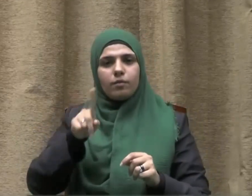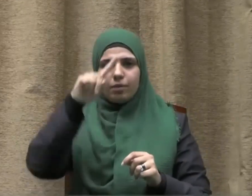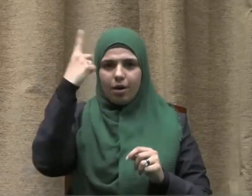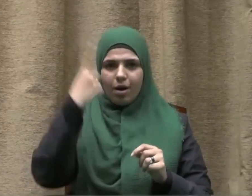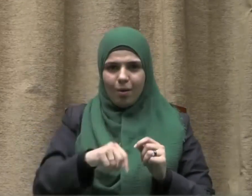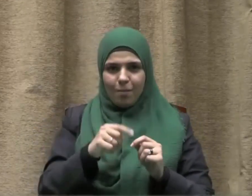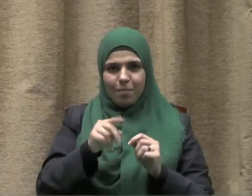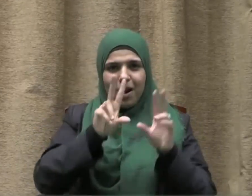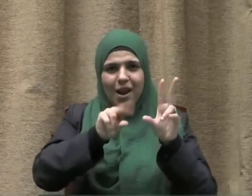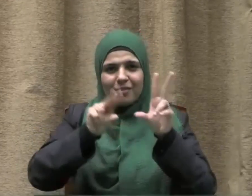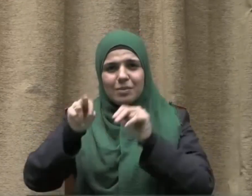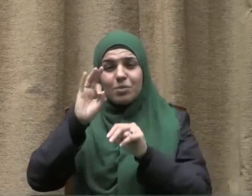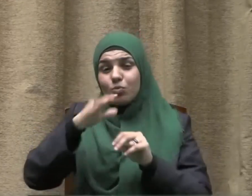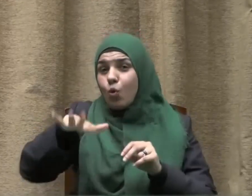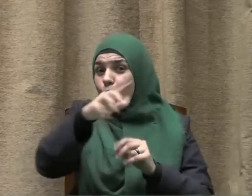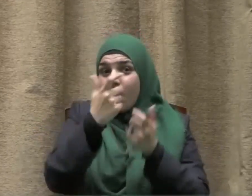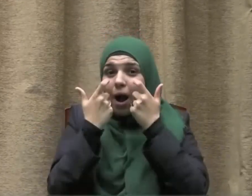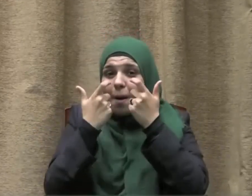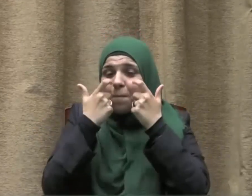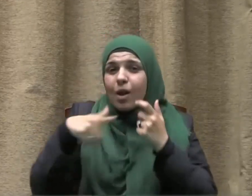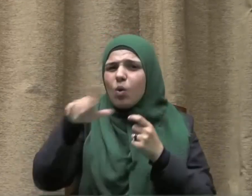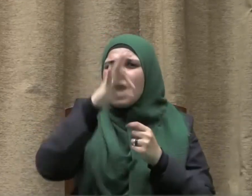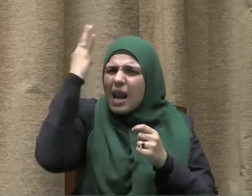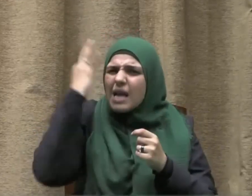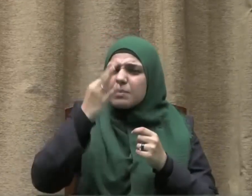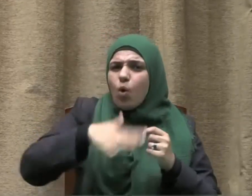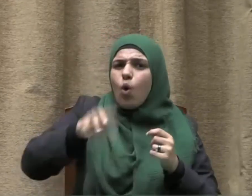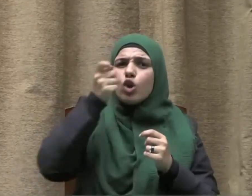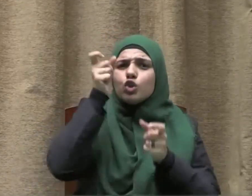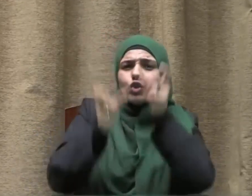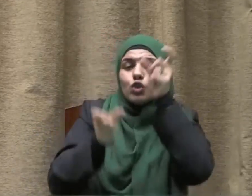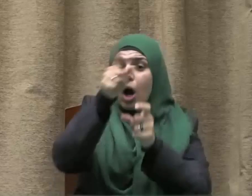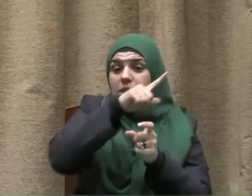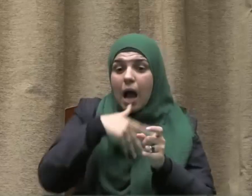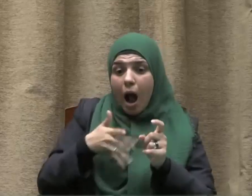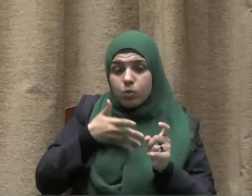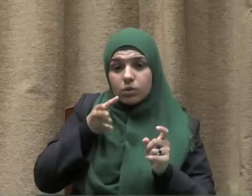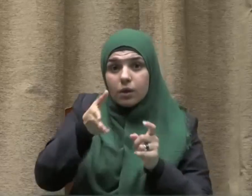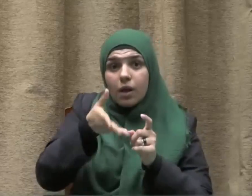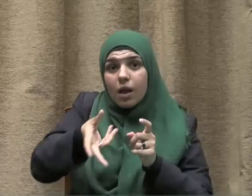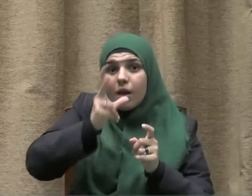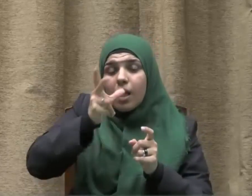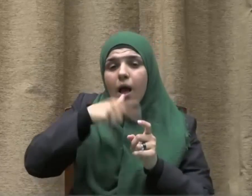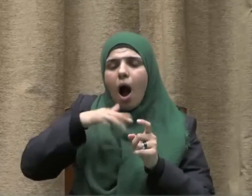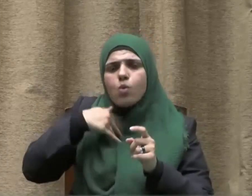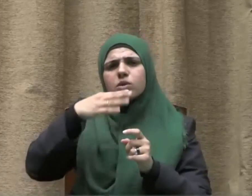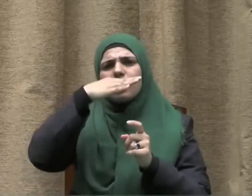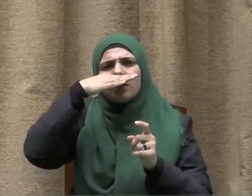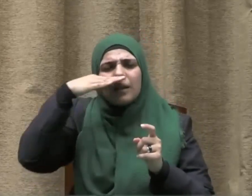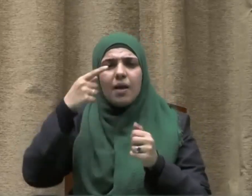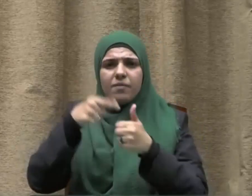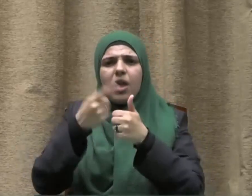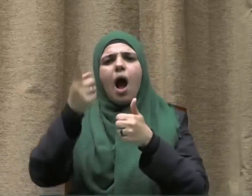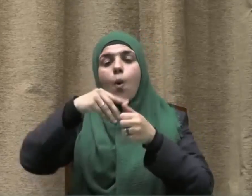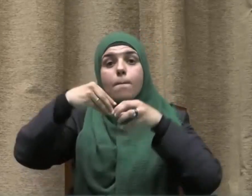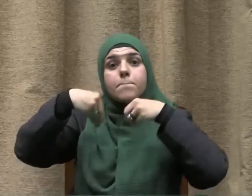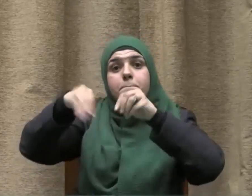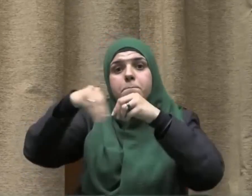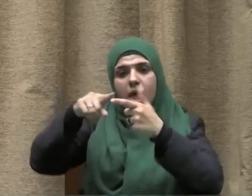وتشديدا في النكير على كل من اقترب من الخمر متعاطيا أو بائعا